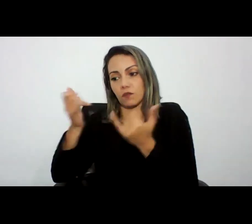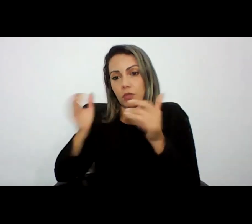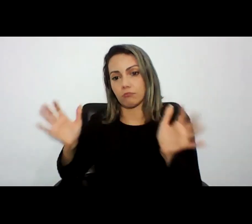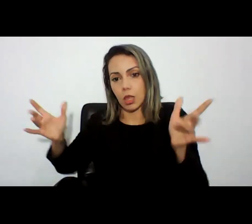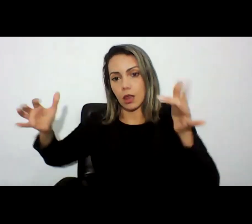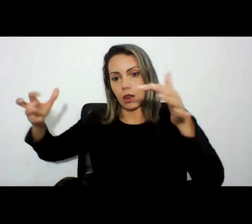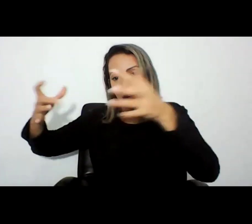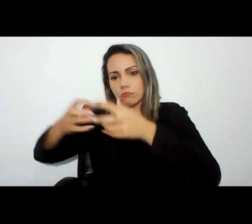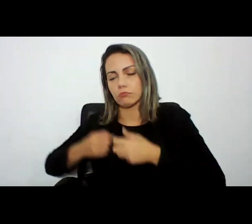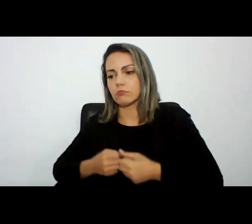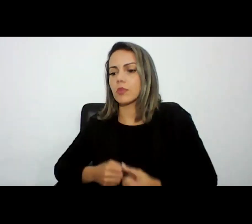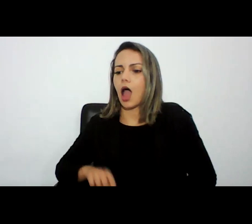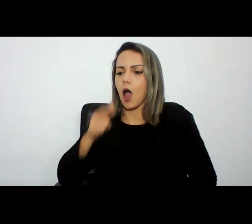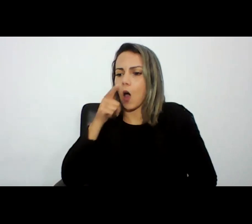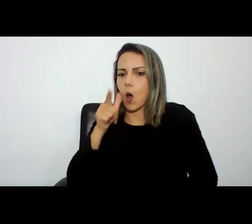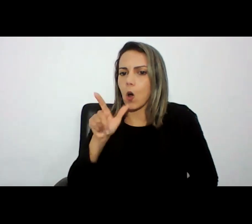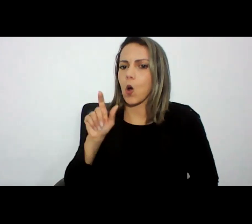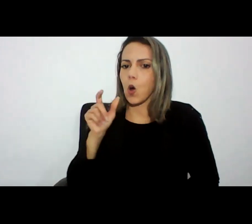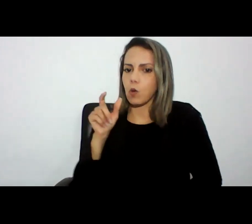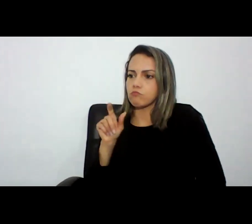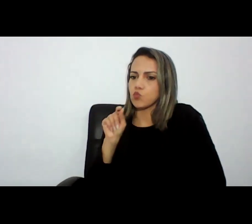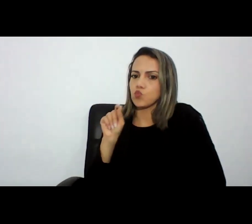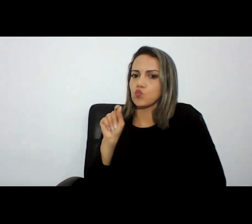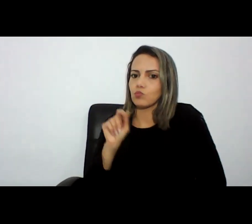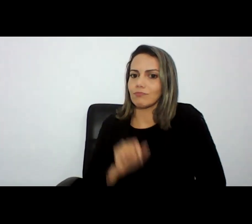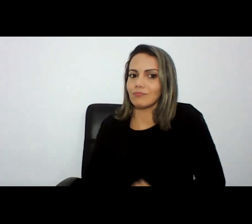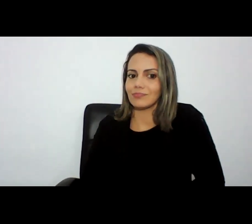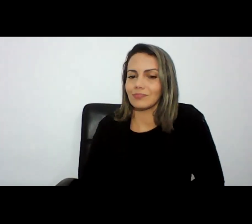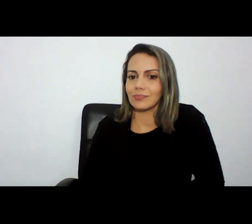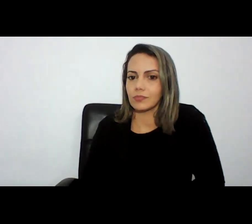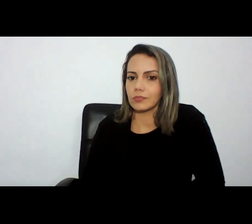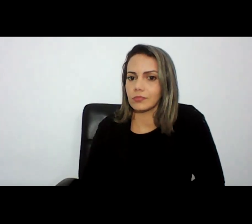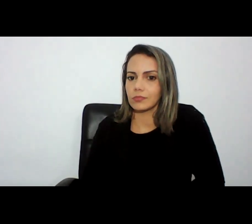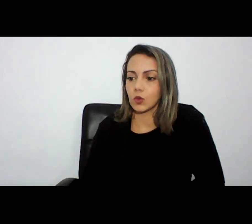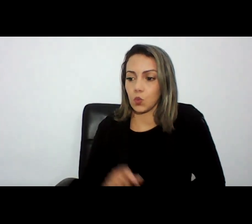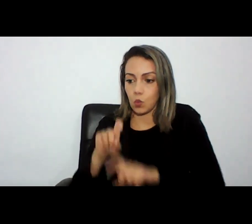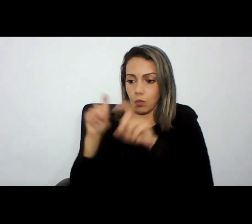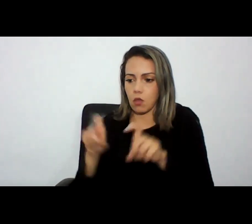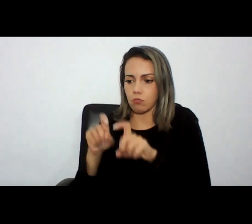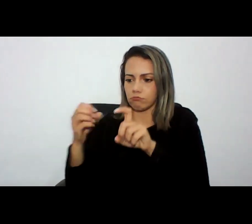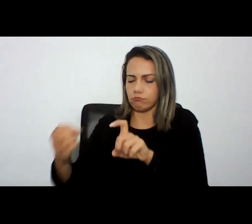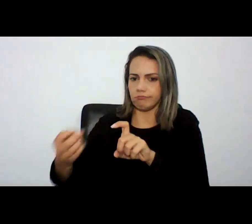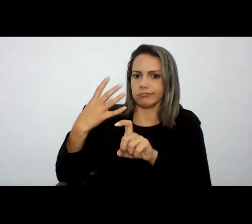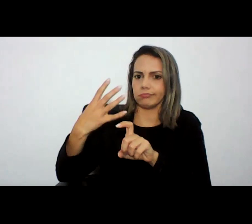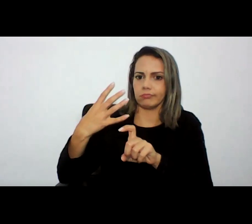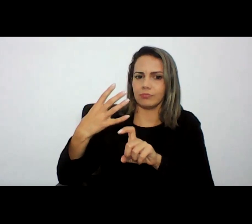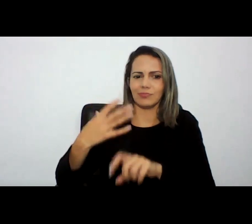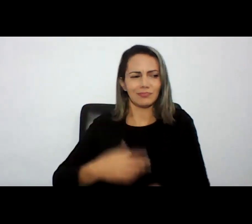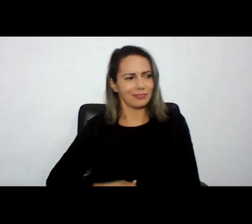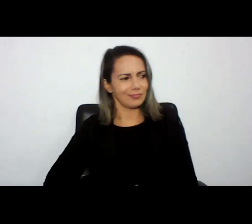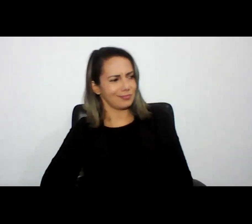pulou na minha tela assim uma postagem que era o seguinte os canas são muito burros